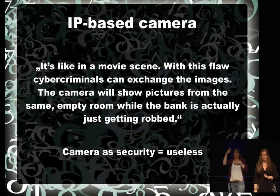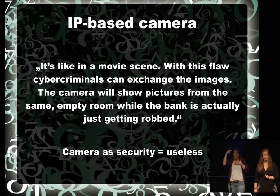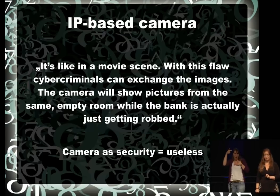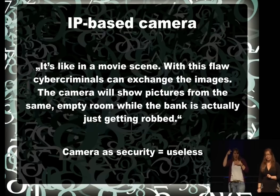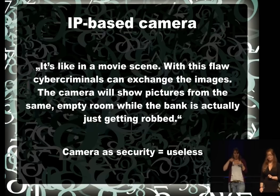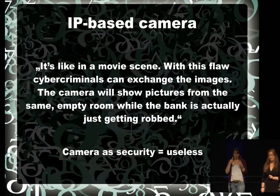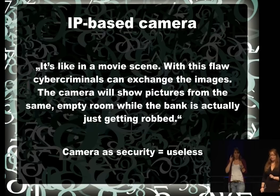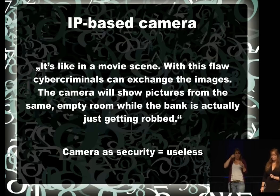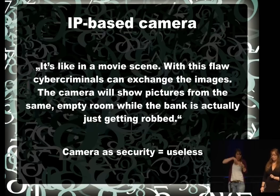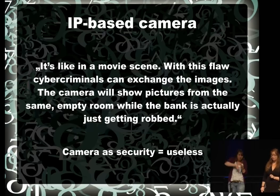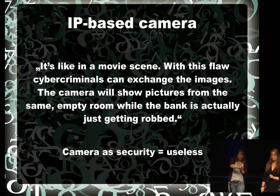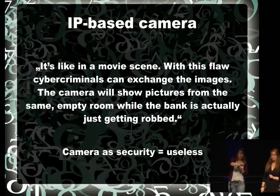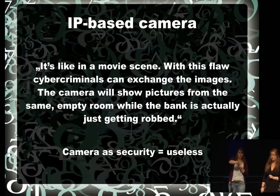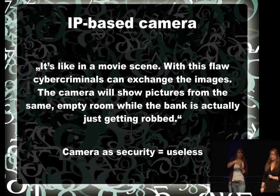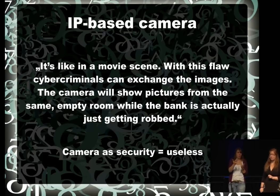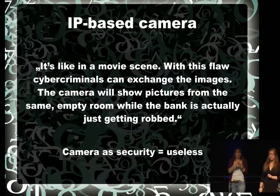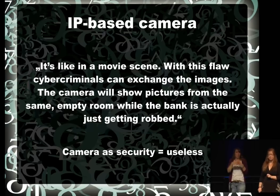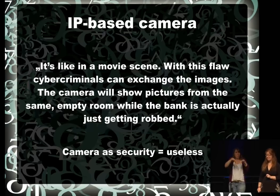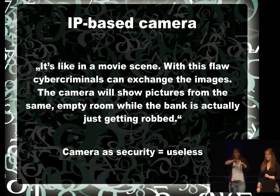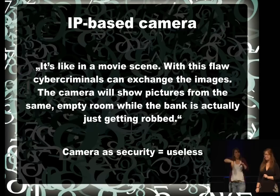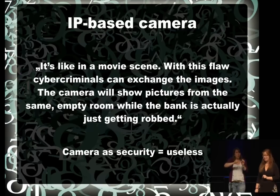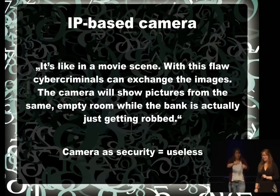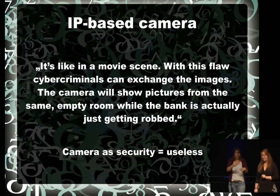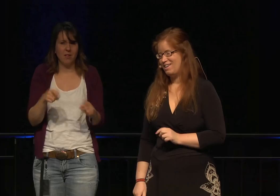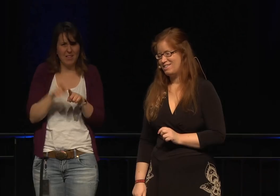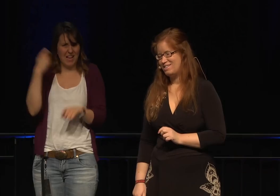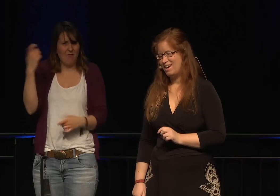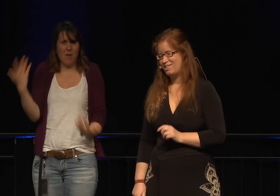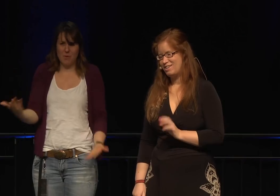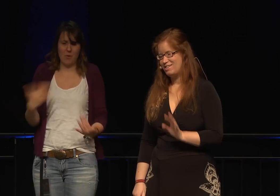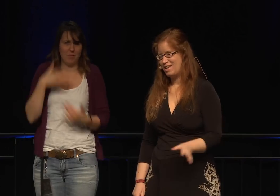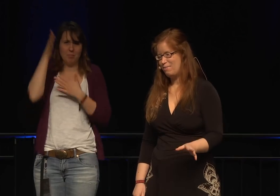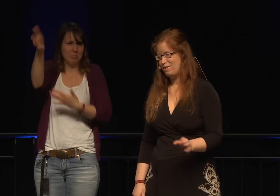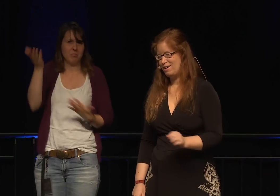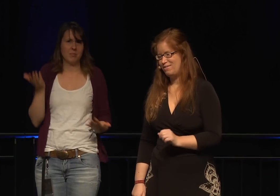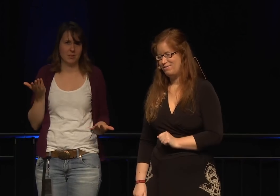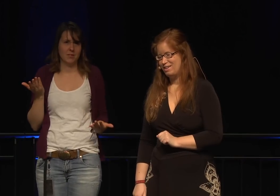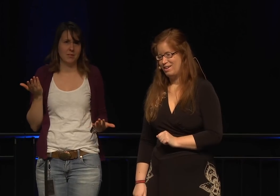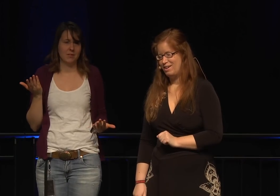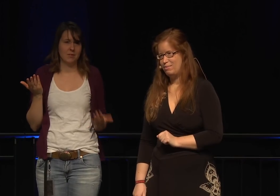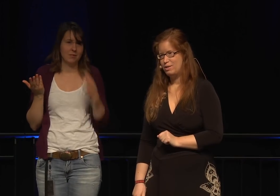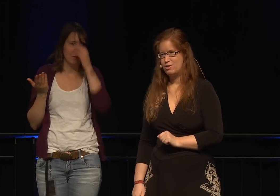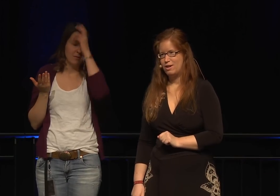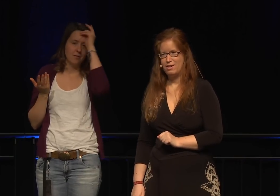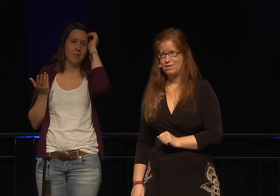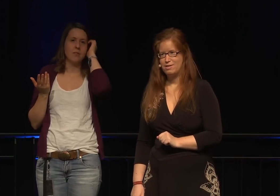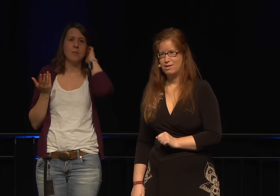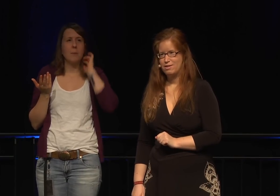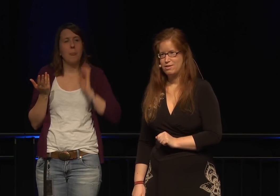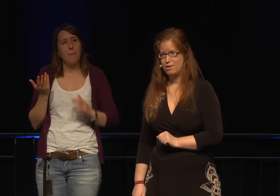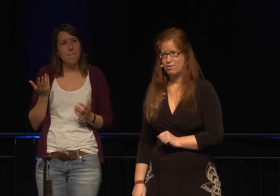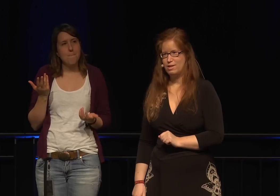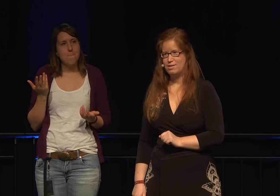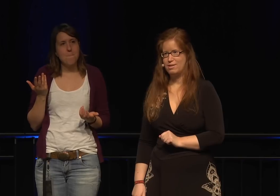sie könnte es. Das klingt fast wie eine Szene aus einem Film, aber